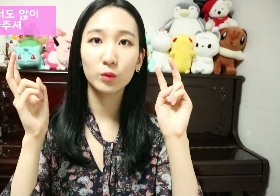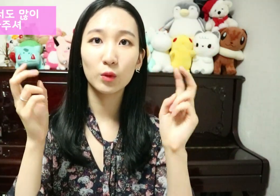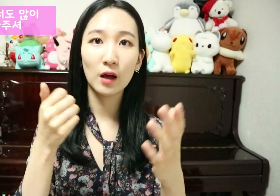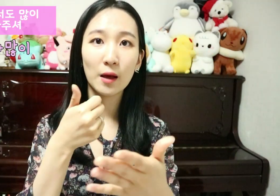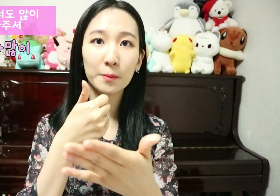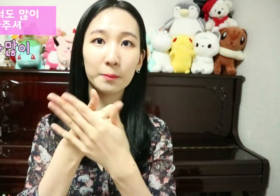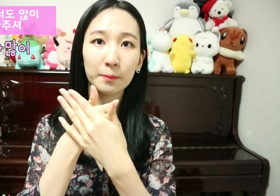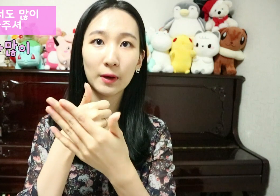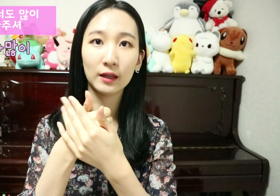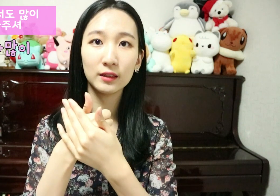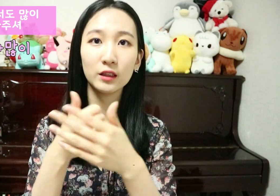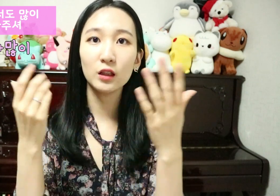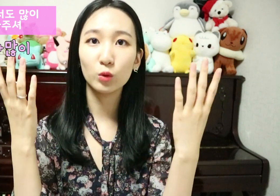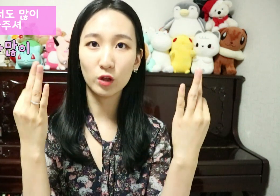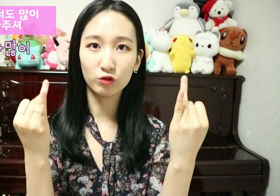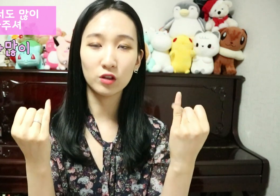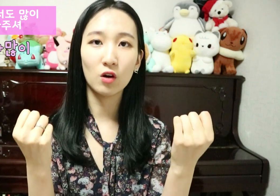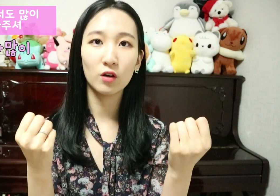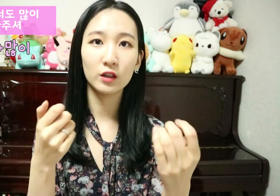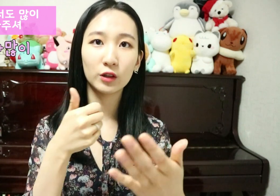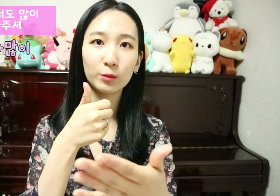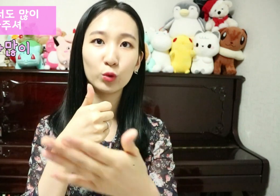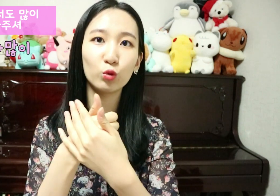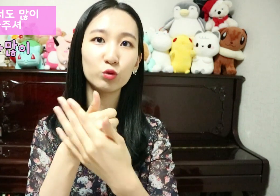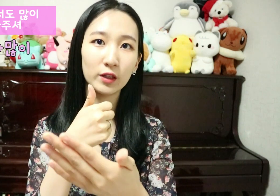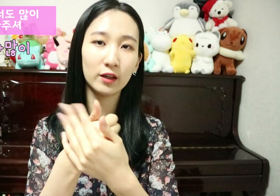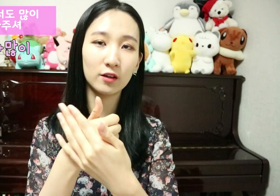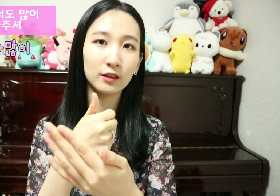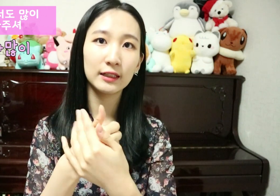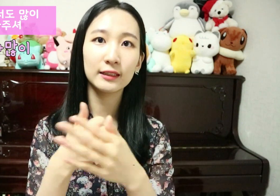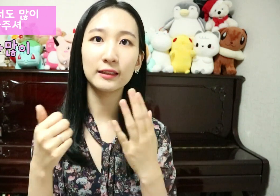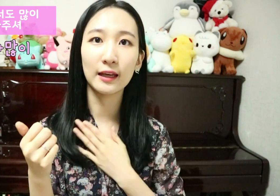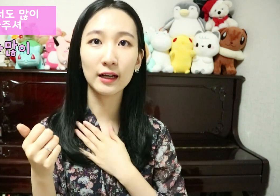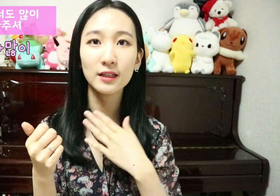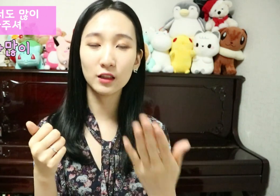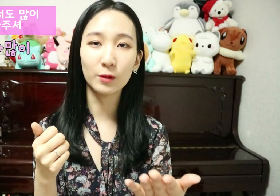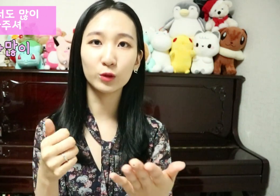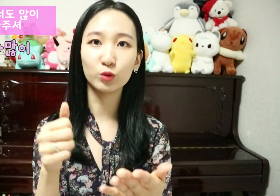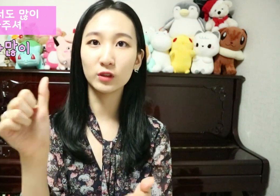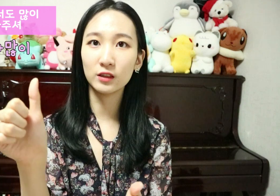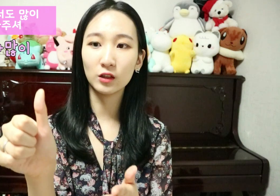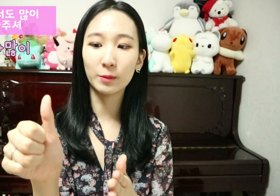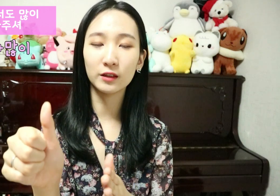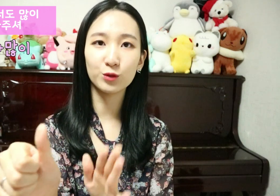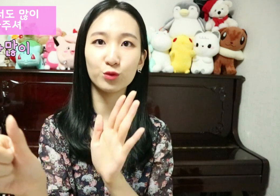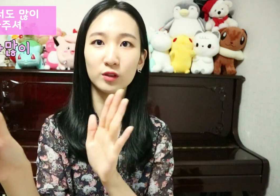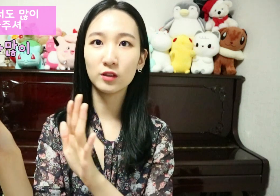많이 도와주셔 이렇게 하면 도움이에요 내가 상대방을 도울 때는 이렇게 반대쪽으로 해서